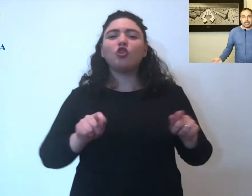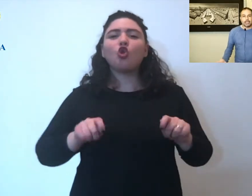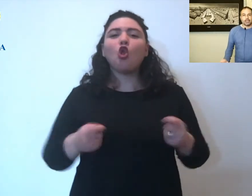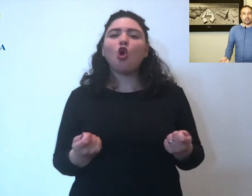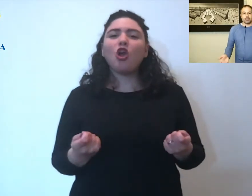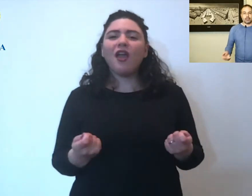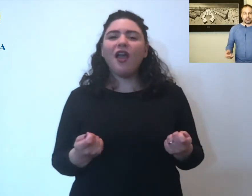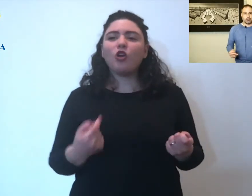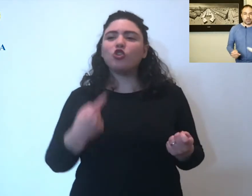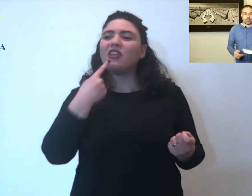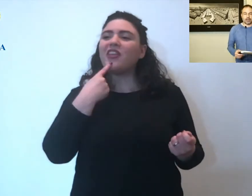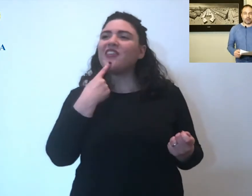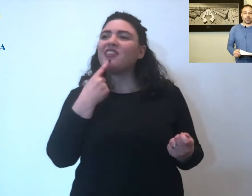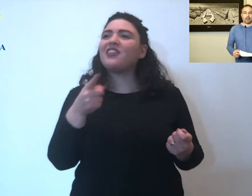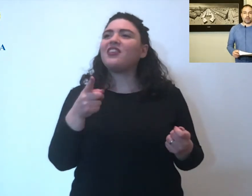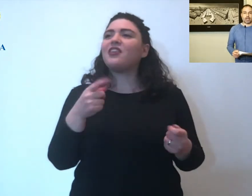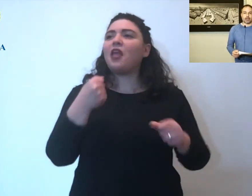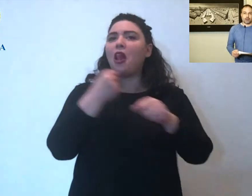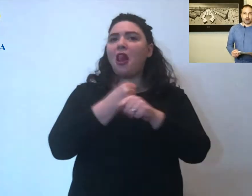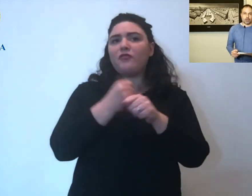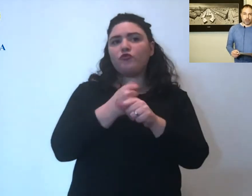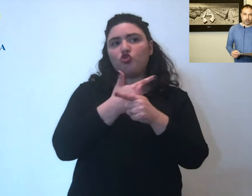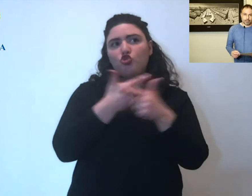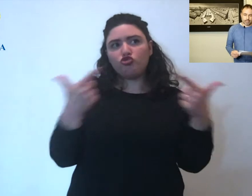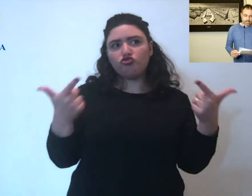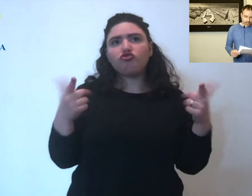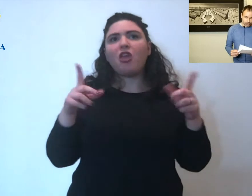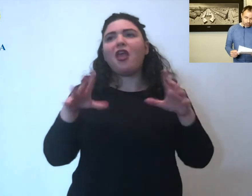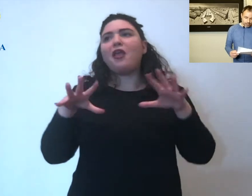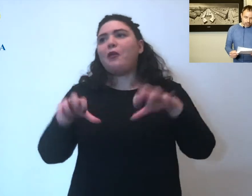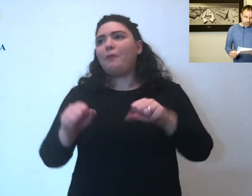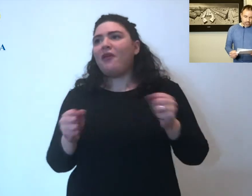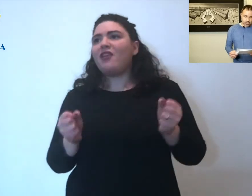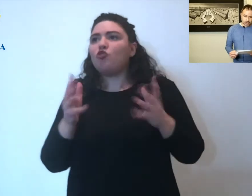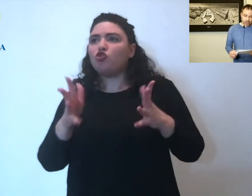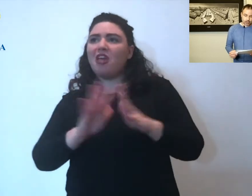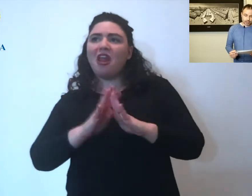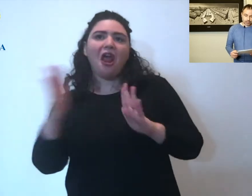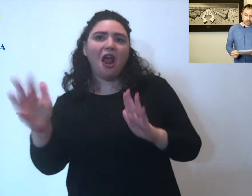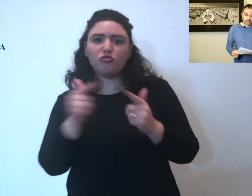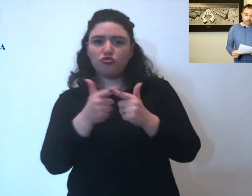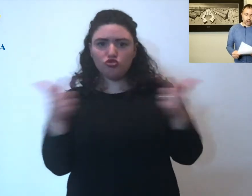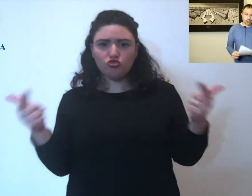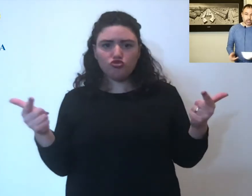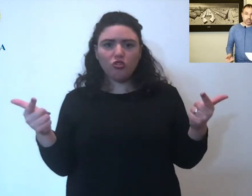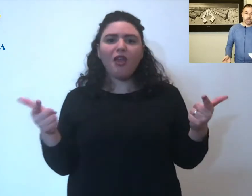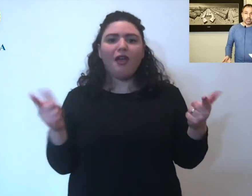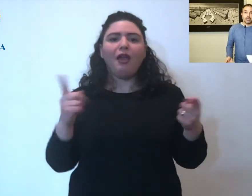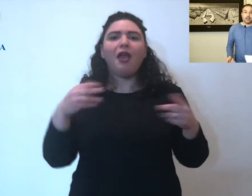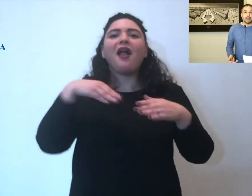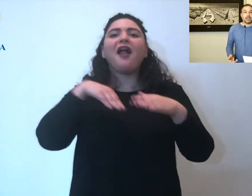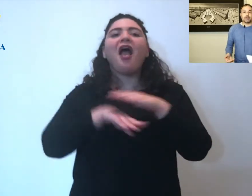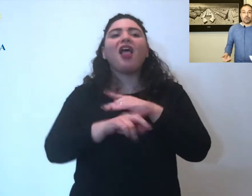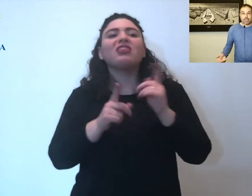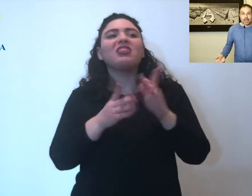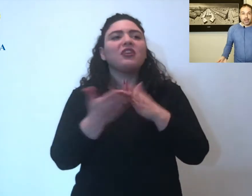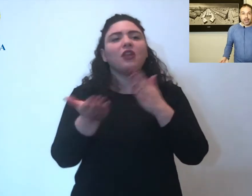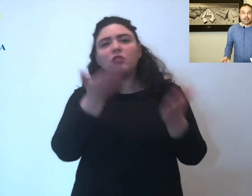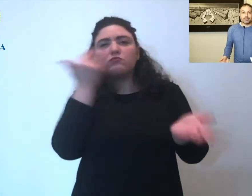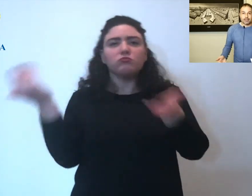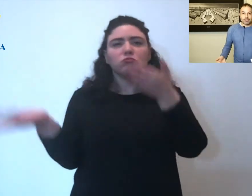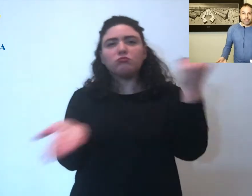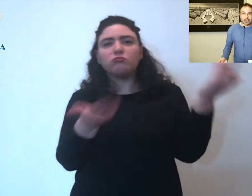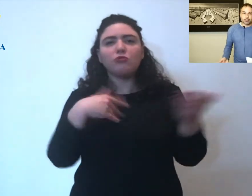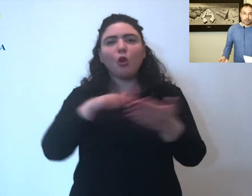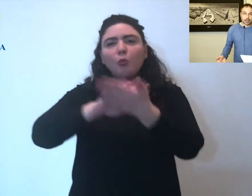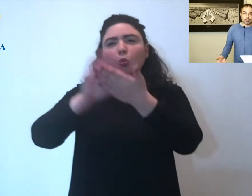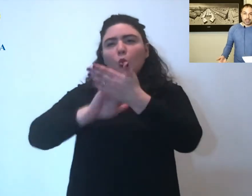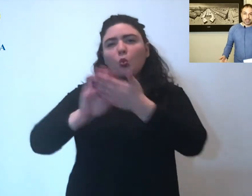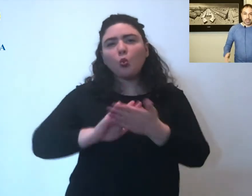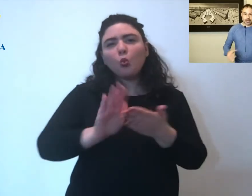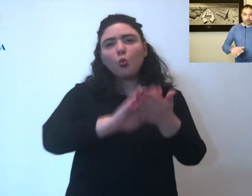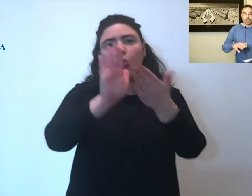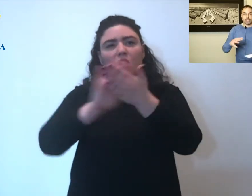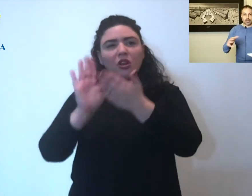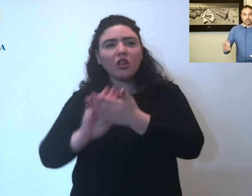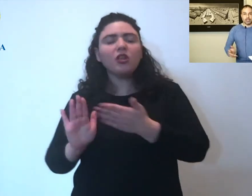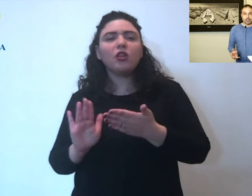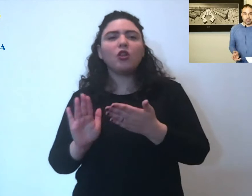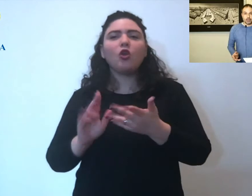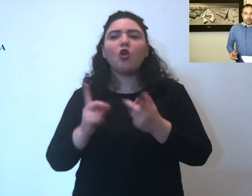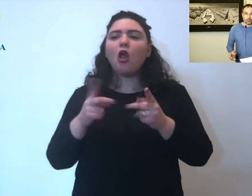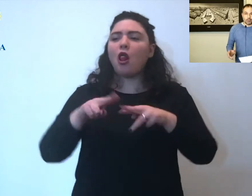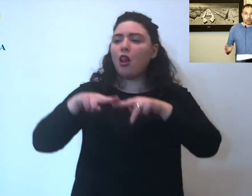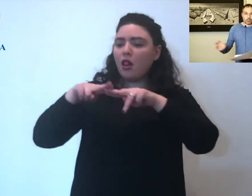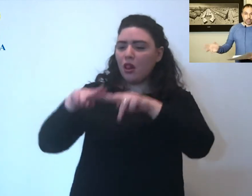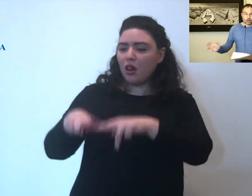quelli che non andavano a lavorare non erano impegnati sull'emergenza non hanno fatto altre cose per vuotare la cantina probabilmente hanno